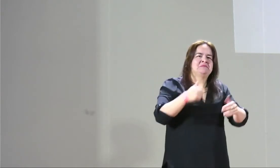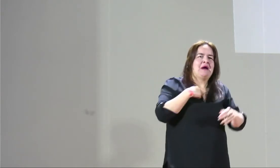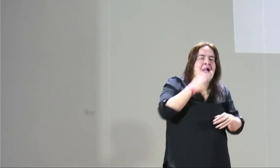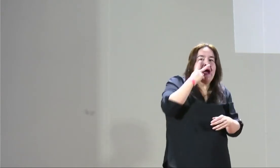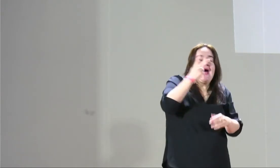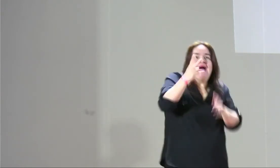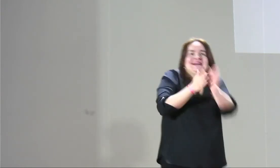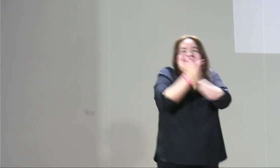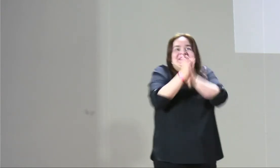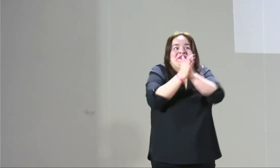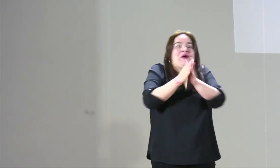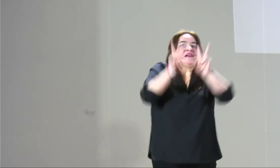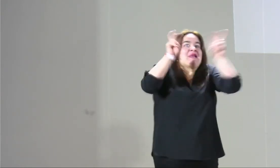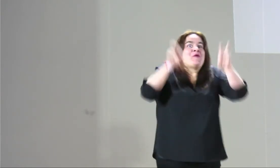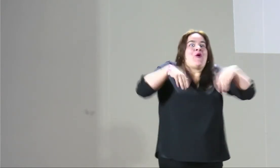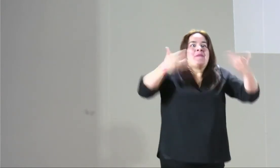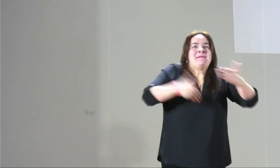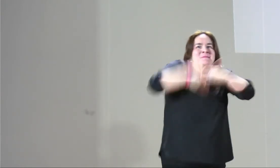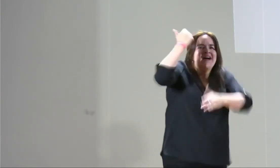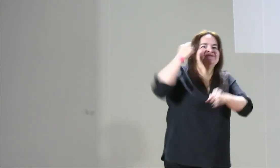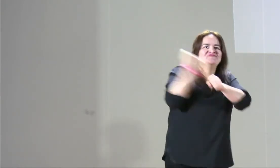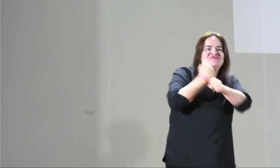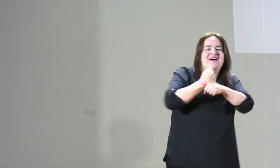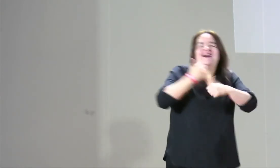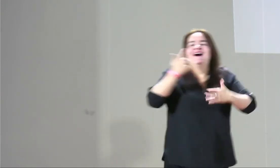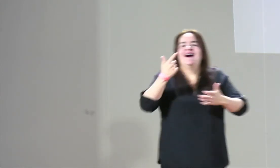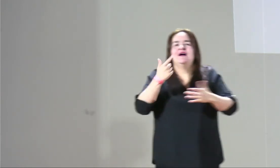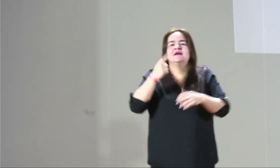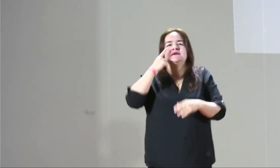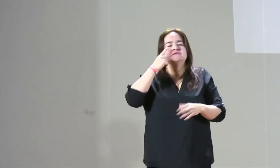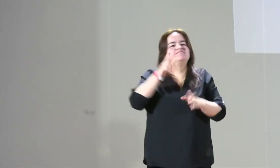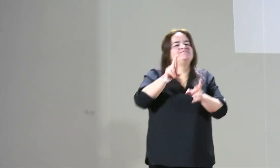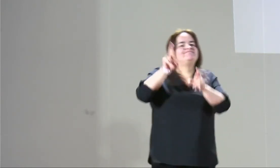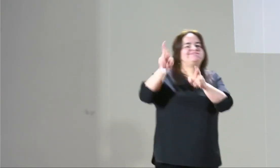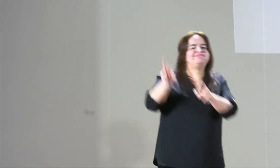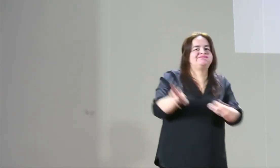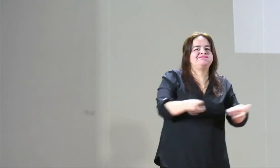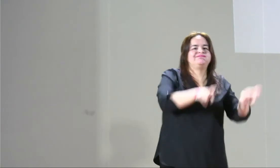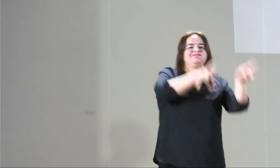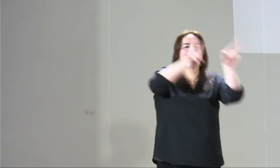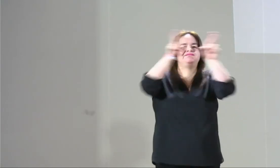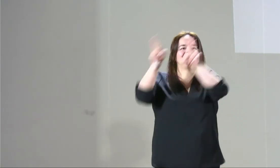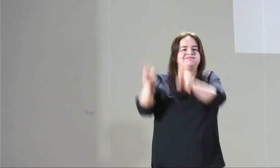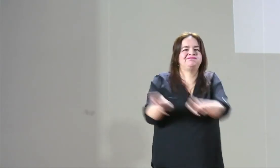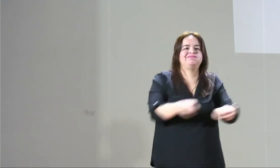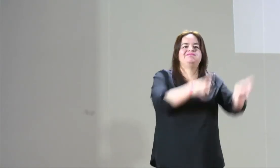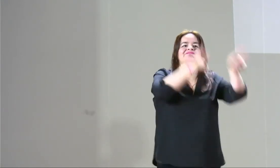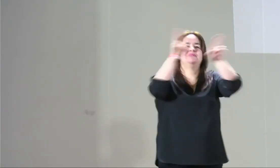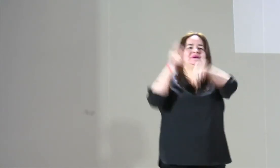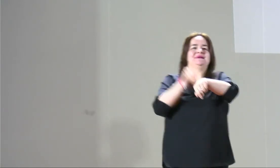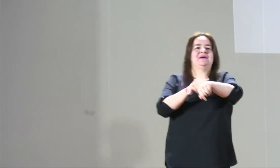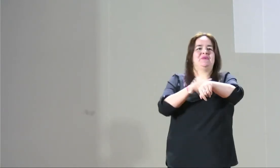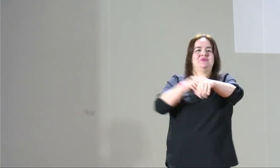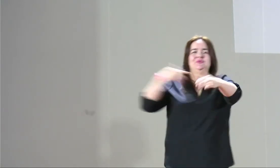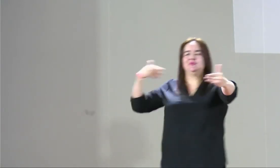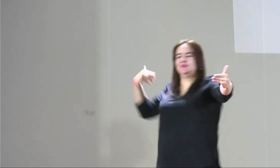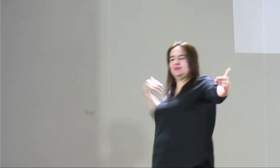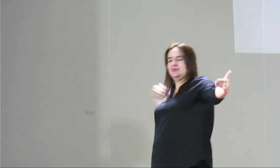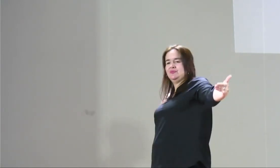del Interior y estaban allí varias mujeres con discapacidad. Yo asistí muy contenta, con muchas expectativas y era lo